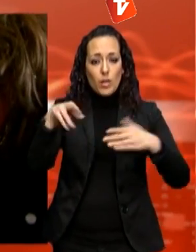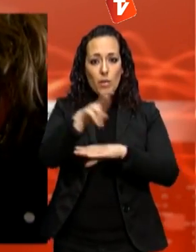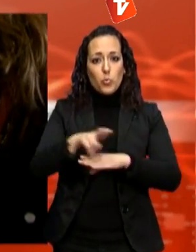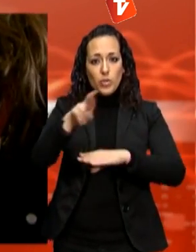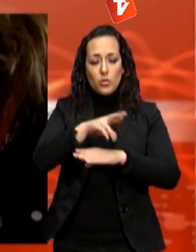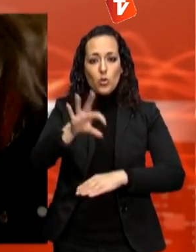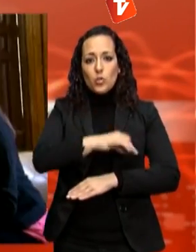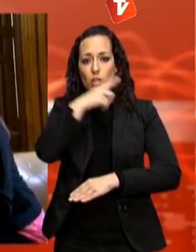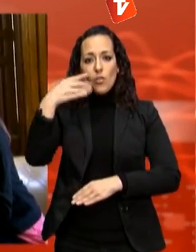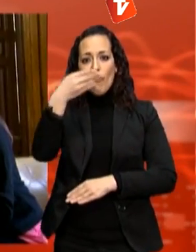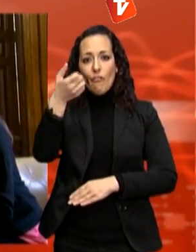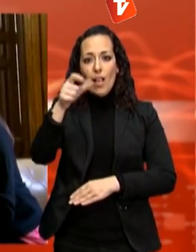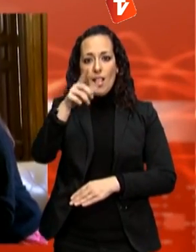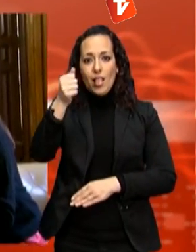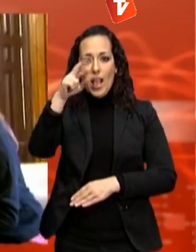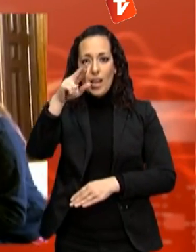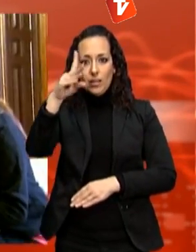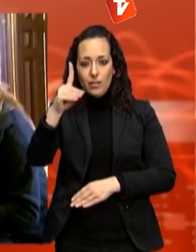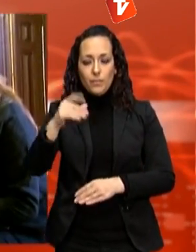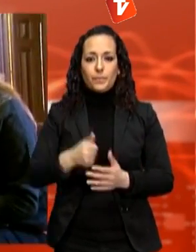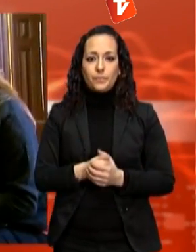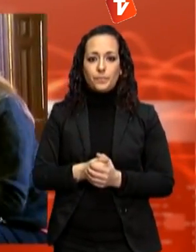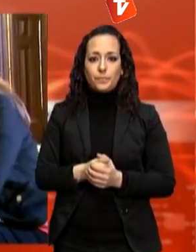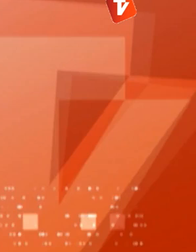càrrec havia estat en mans de Lluís Amelgares i Fabiola Gil.